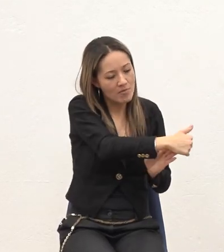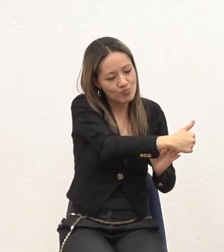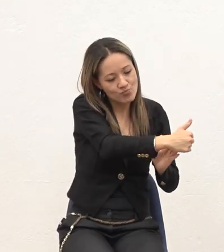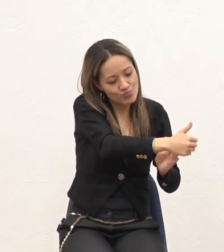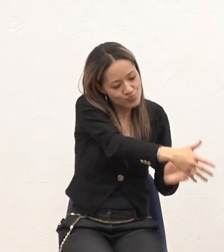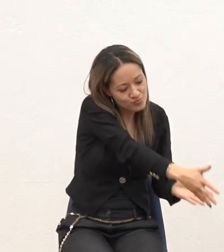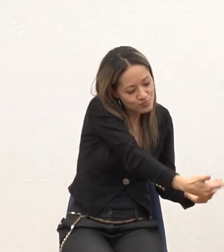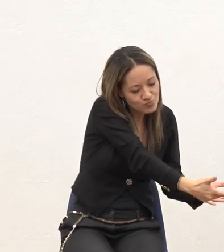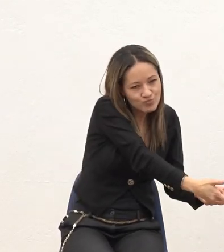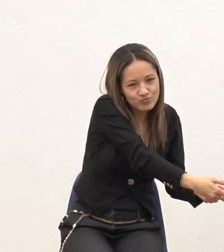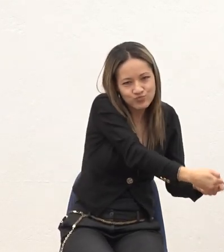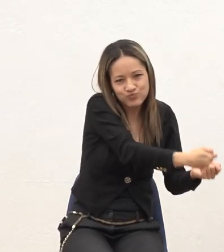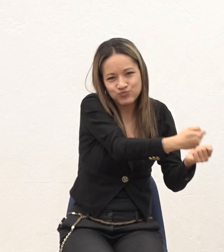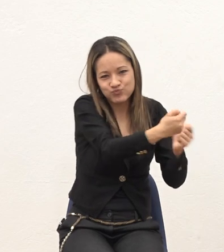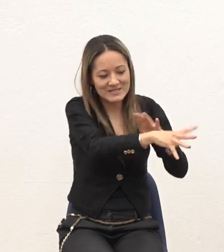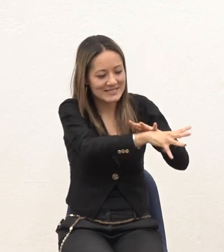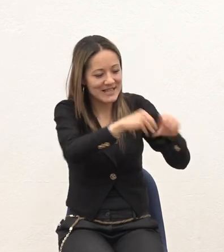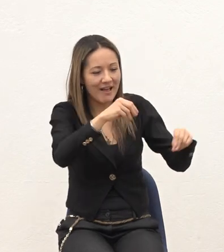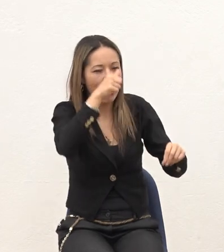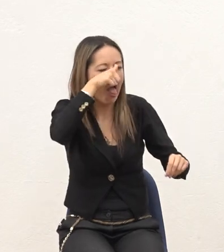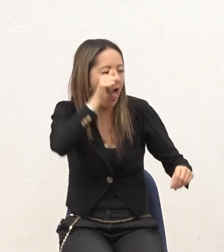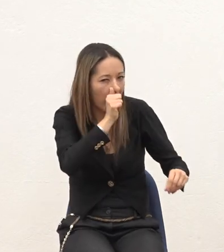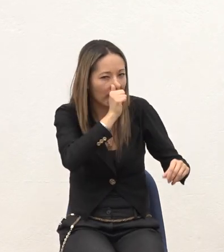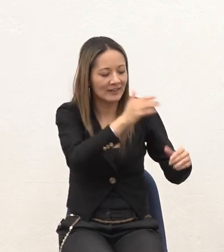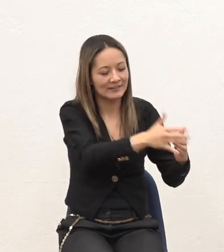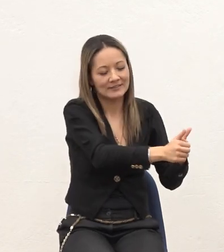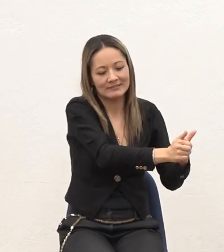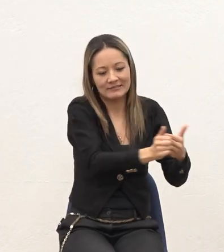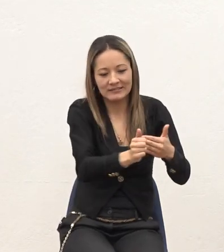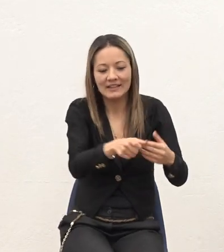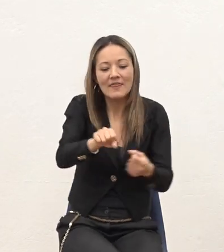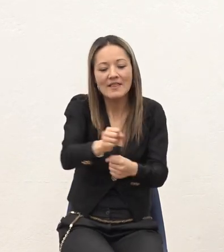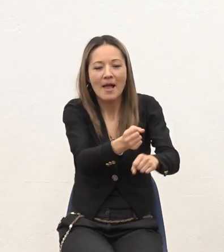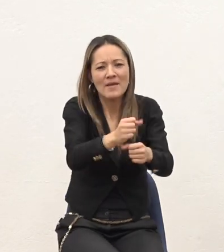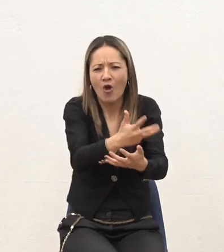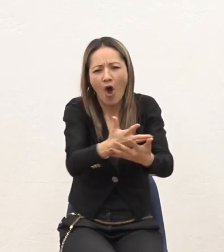sacarme Lo que les digo De cortarme la nariz De hacerme trapear Y pues de muchas otras cosas